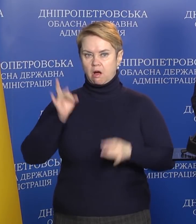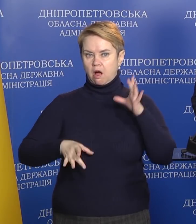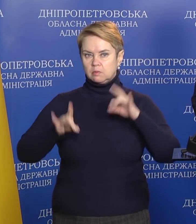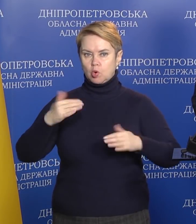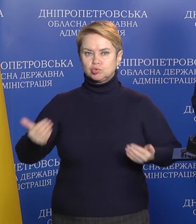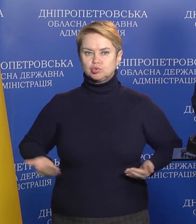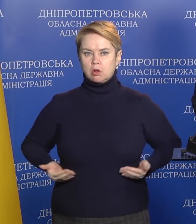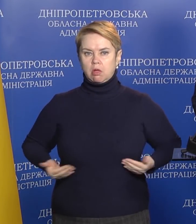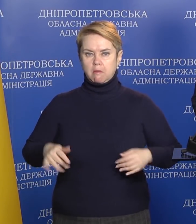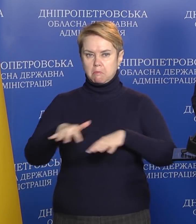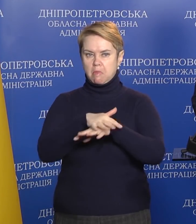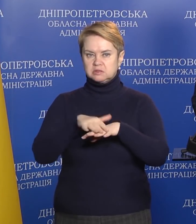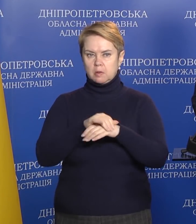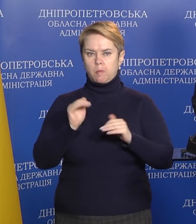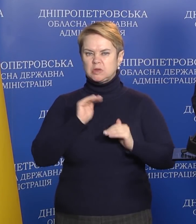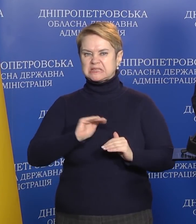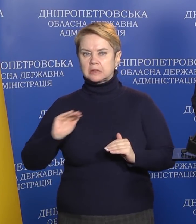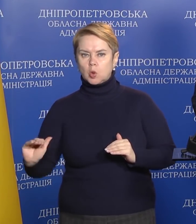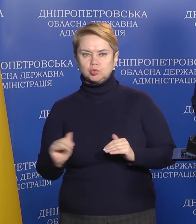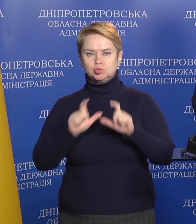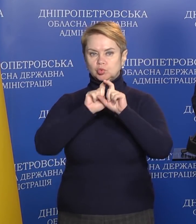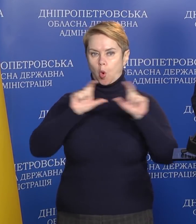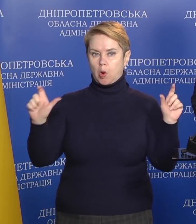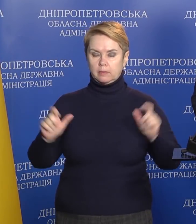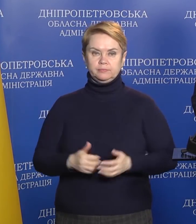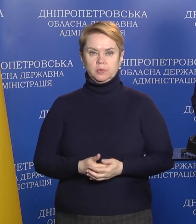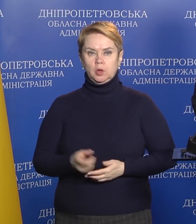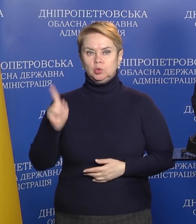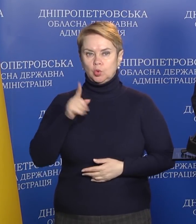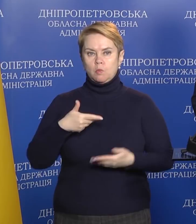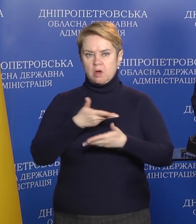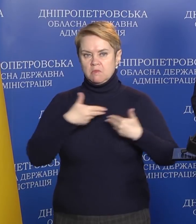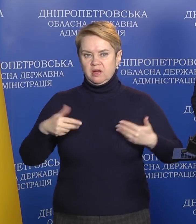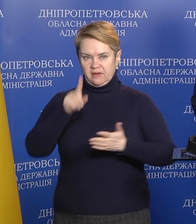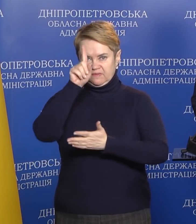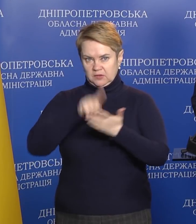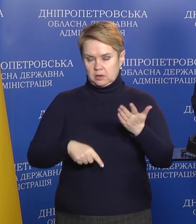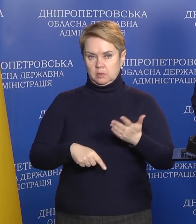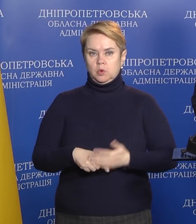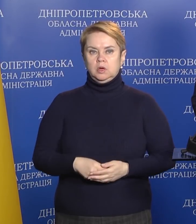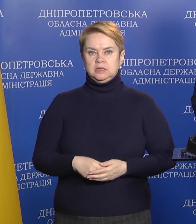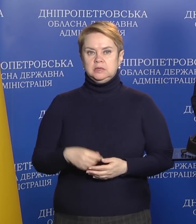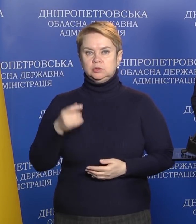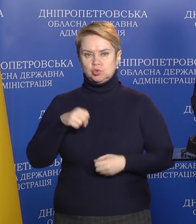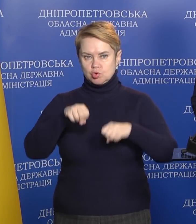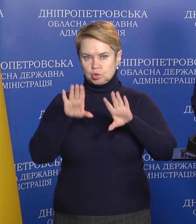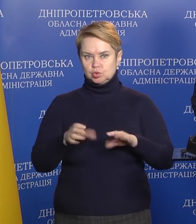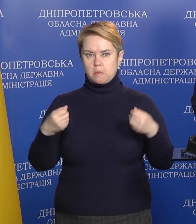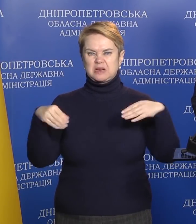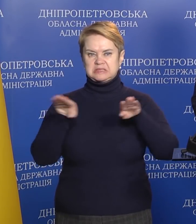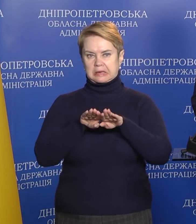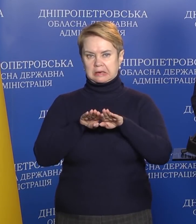по жолим масивам, по садочкам, по школам. Тому ми віримо і сподіваємося, що рішення про